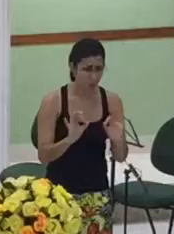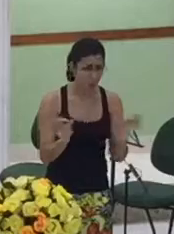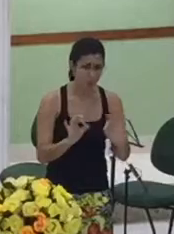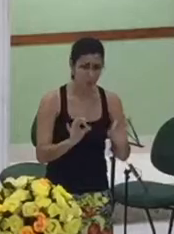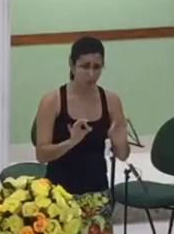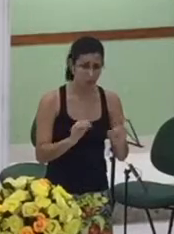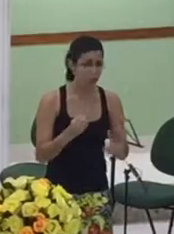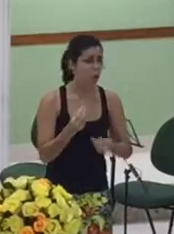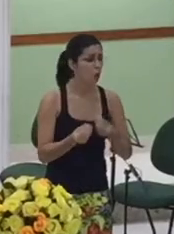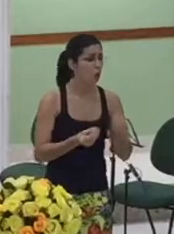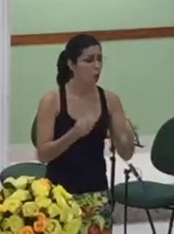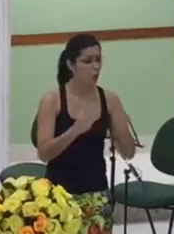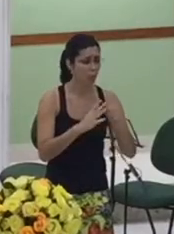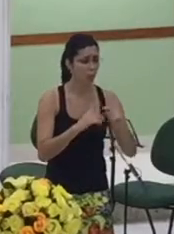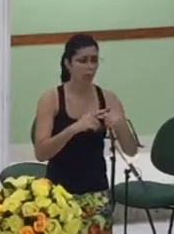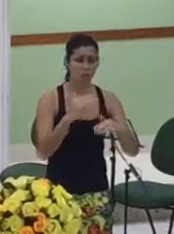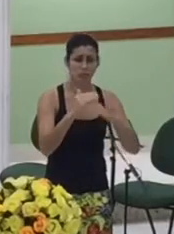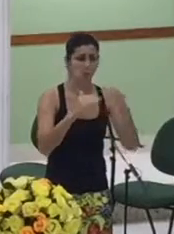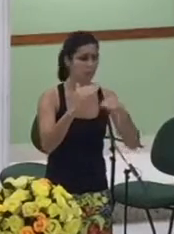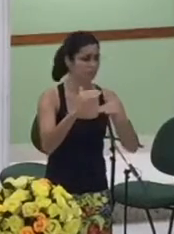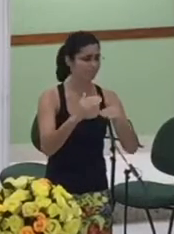de vocês essa igreja não vai andar